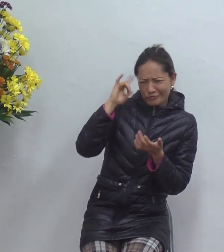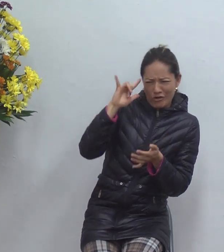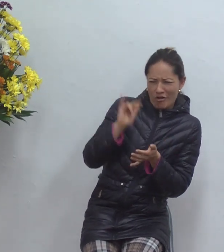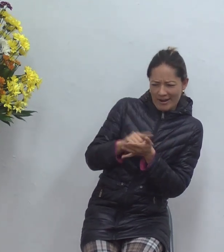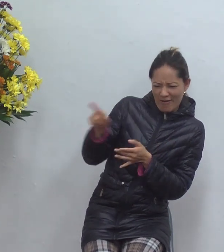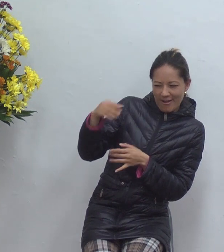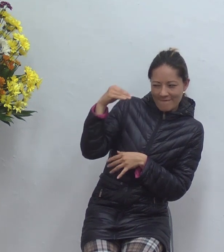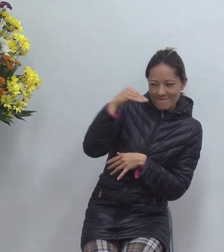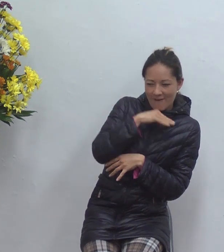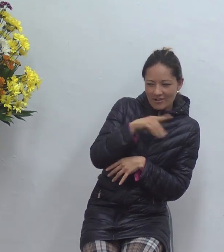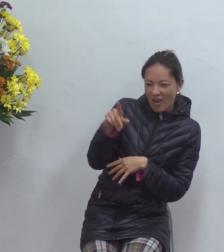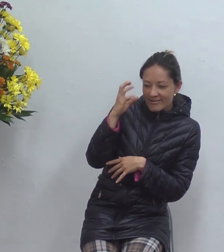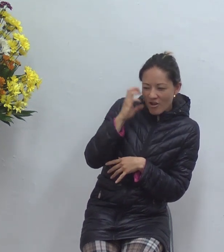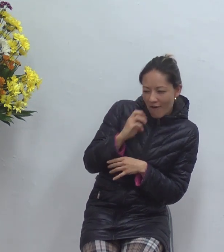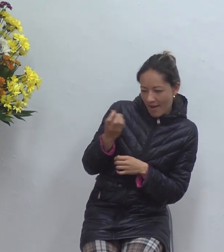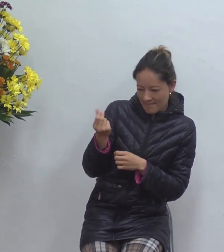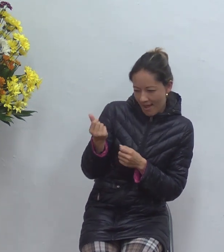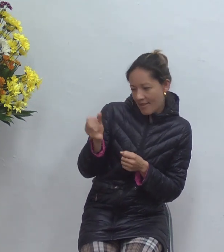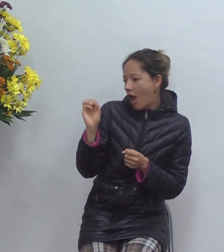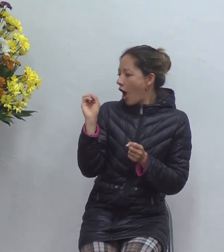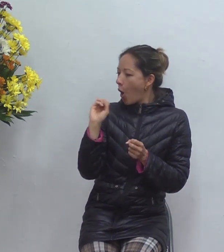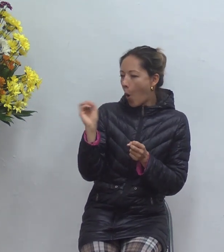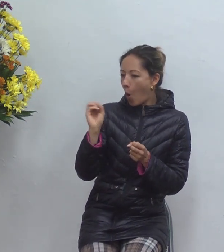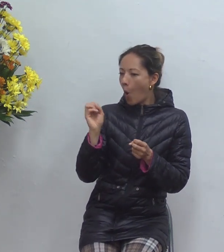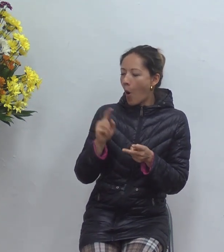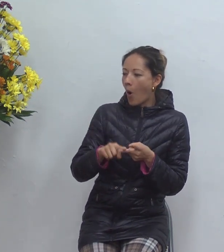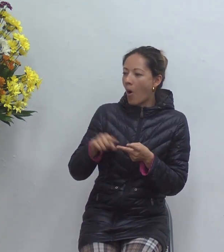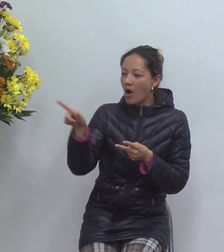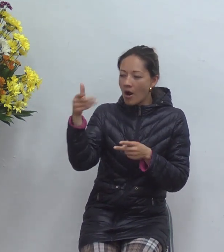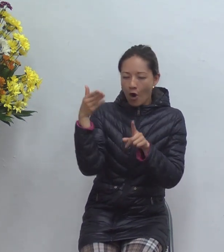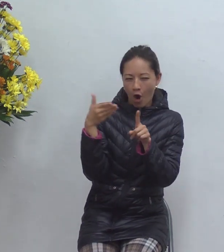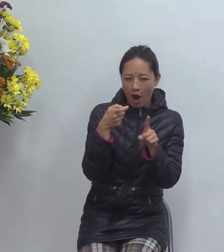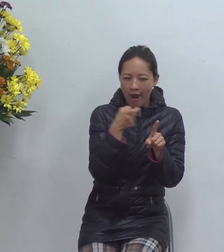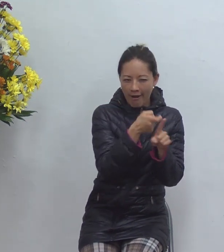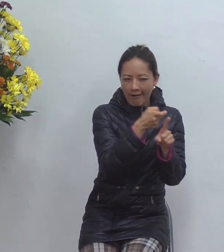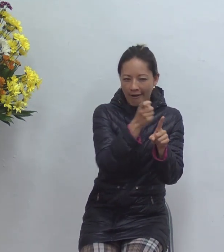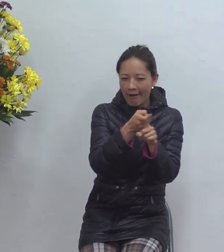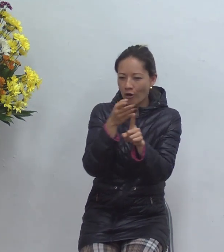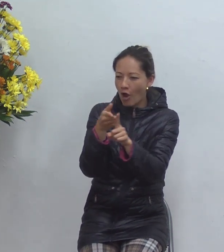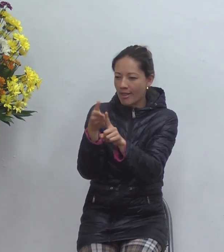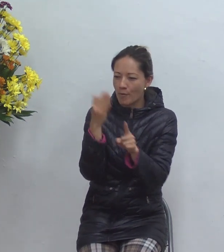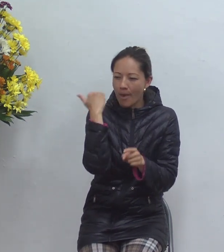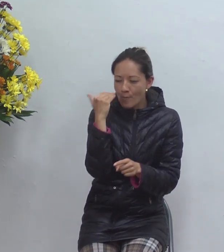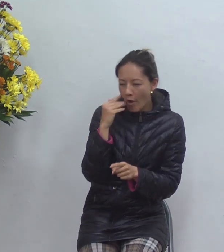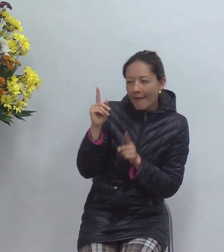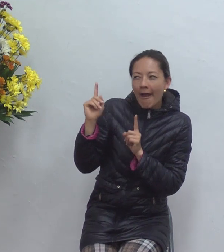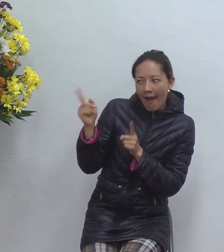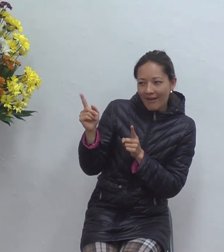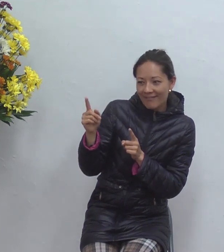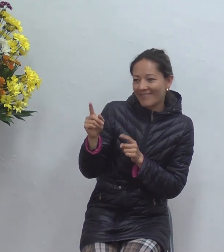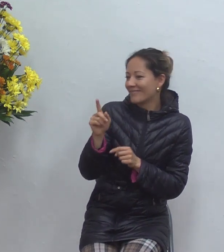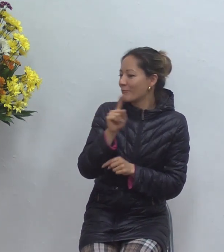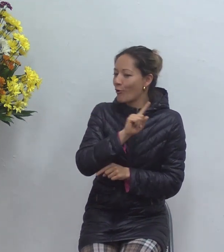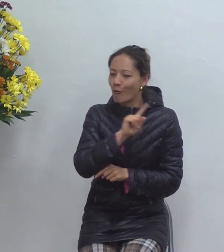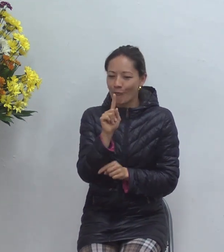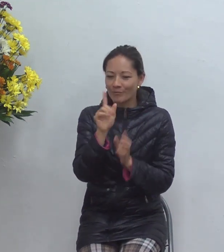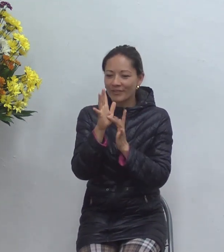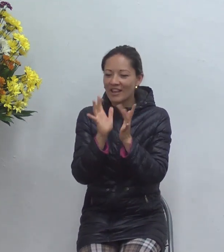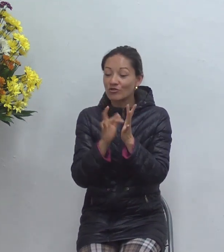si hemos visto que se a las mujeres si hemos visto que si usted sabe no ellos